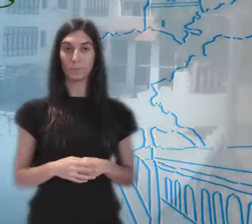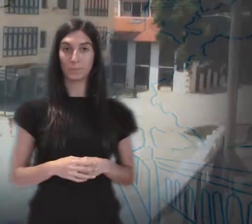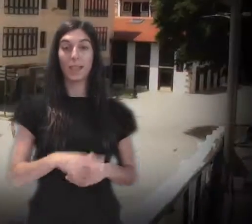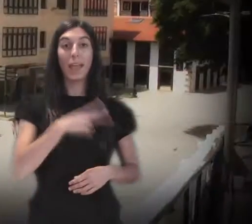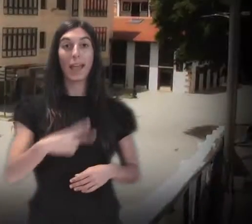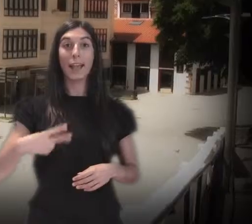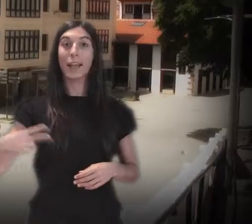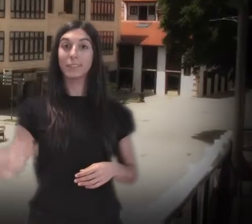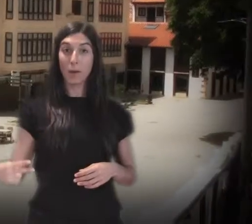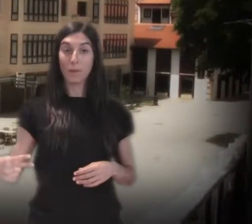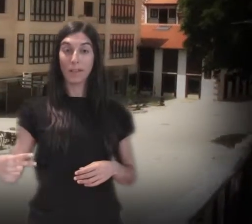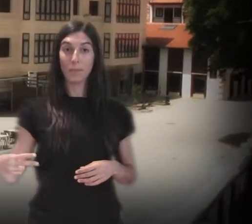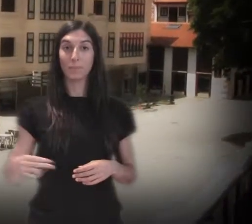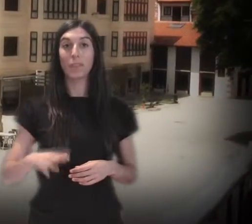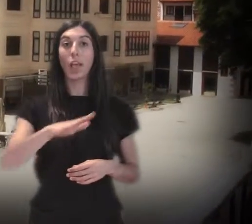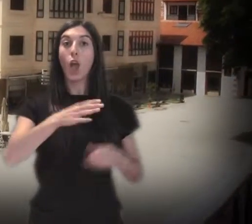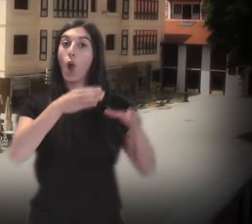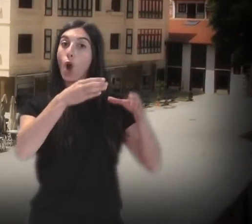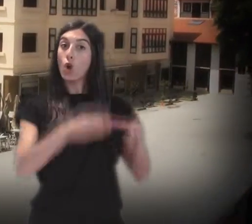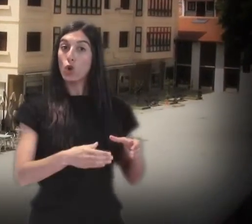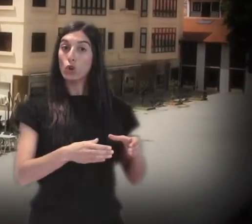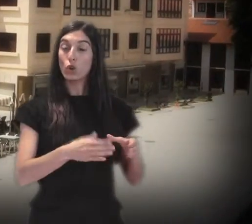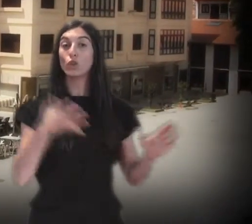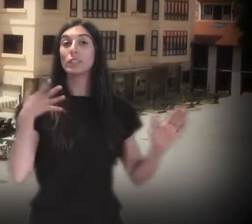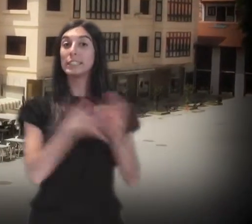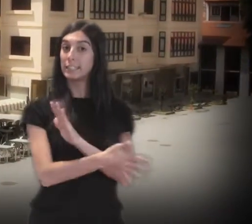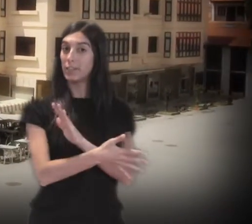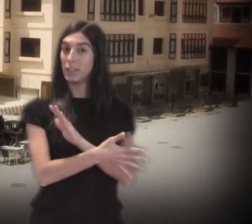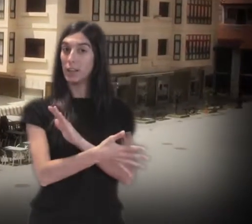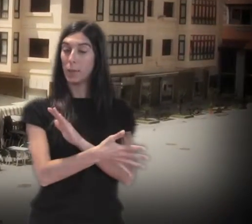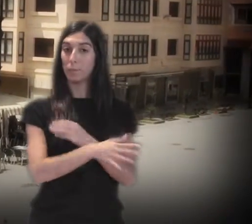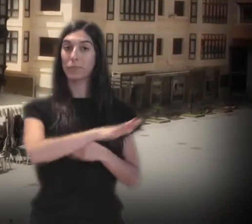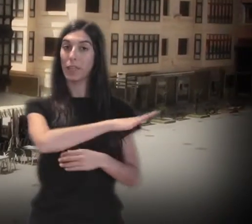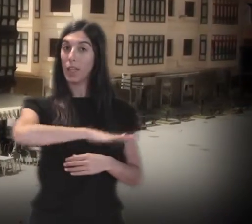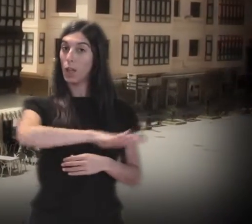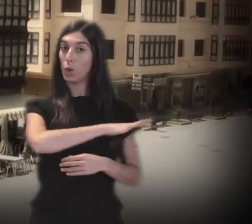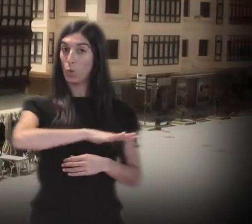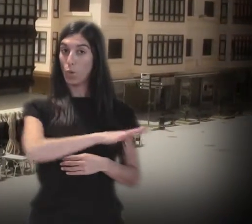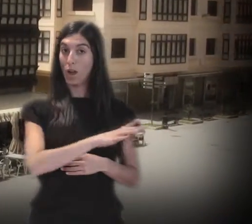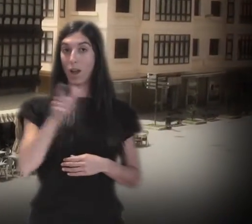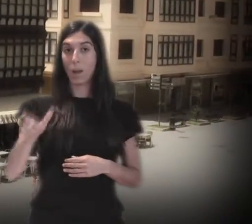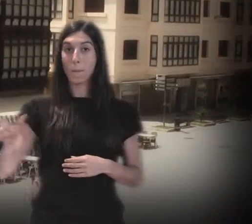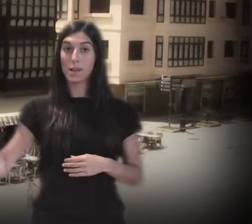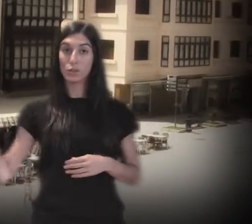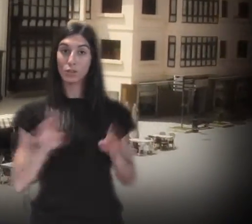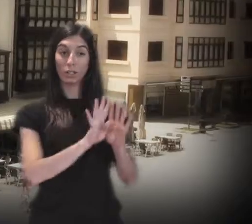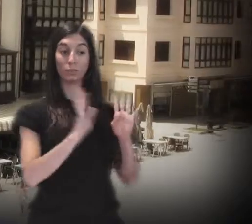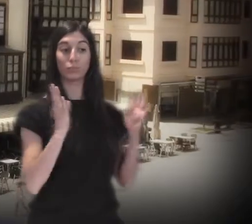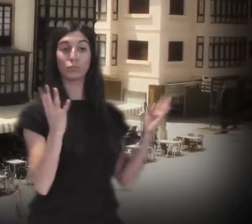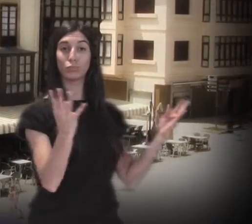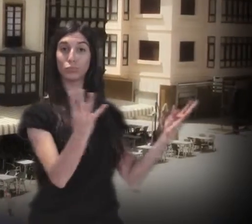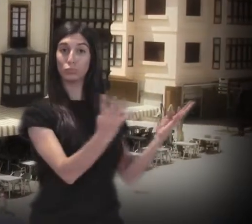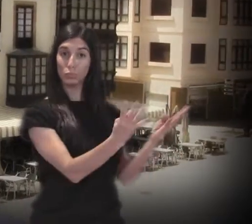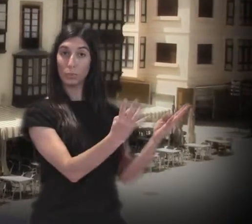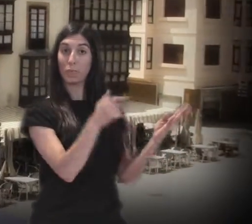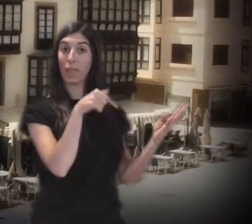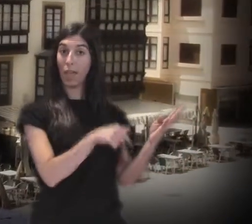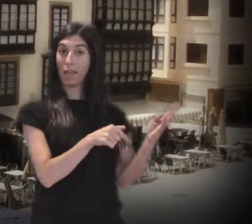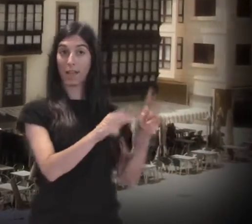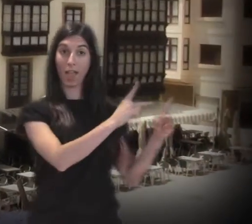Nos encontramos en el Corro Campíos. En el lenguaje popular de la Cantabria montañesa, un corro es un lugar cercado que forma a la gente para hablar y bailar al